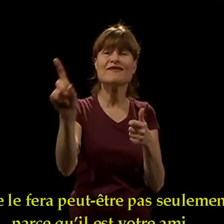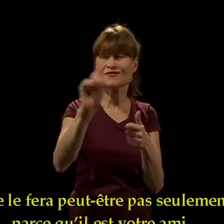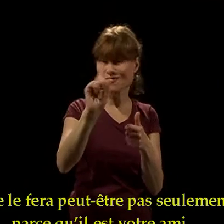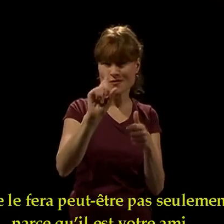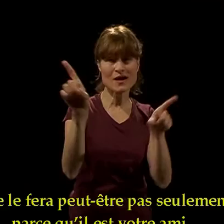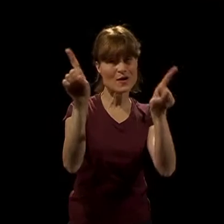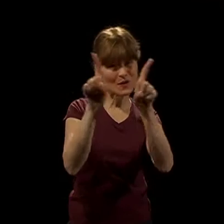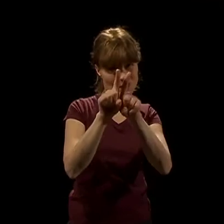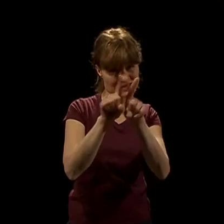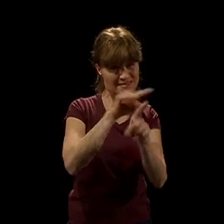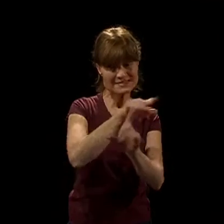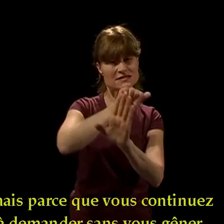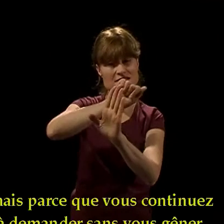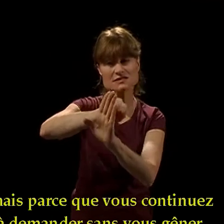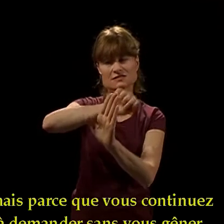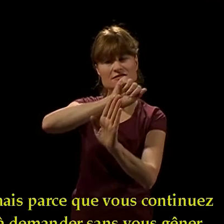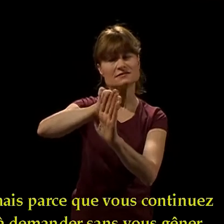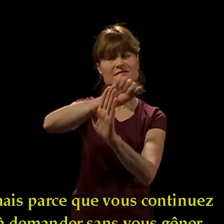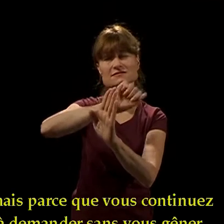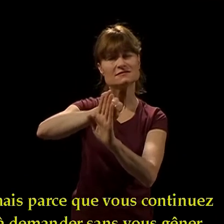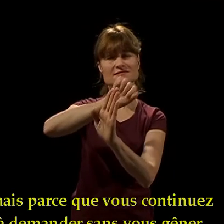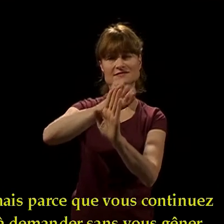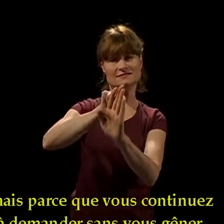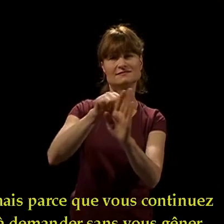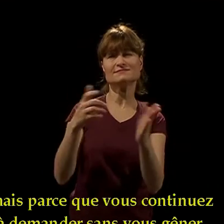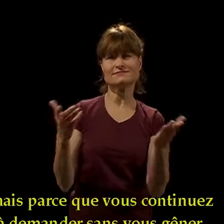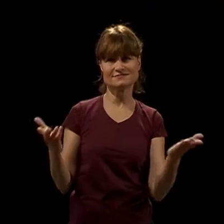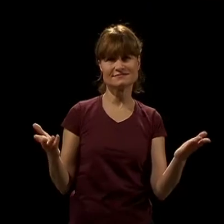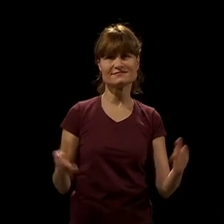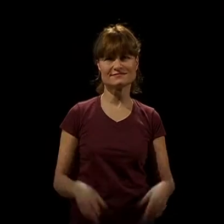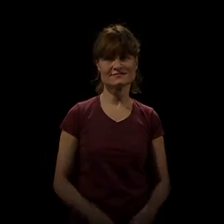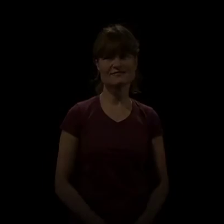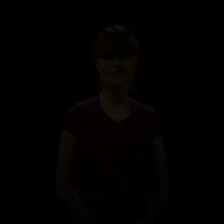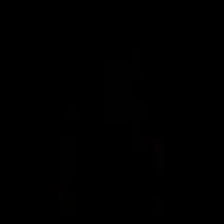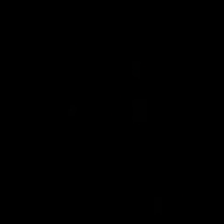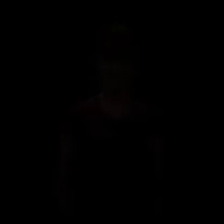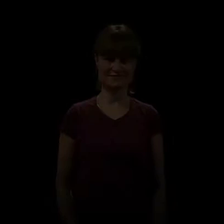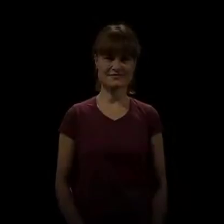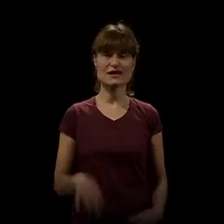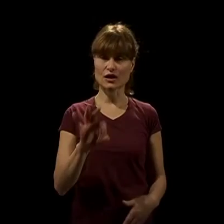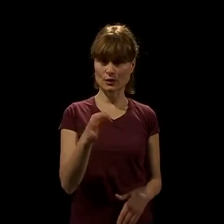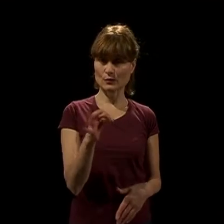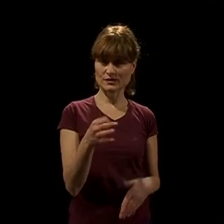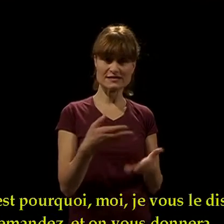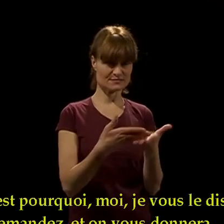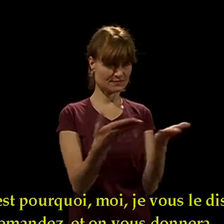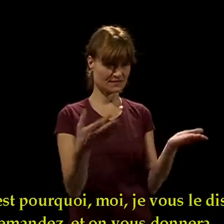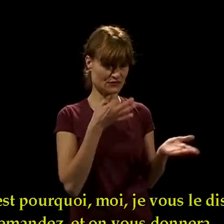seulement parce qu'il est votre ami, mais parce que vous continuez à demander sans vous gêner. C'est pourquoi